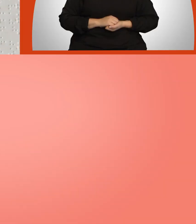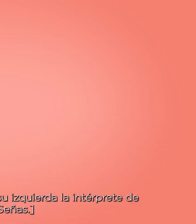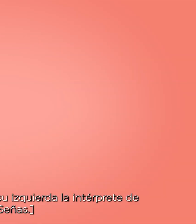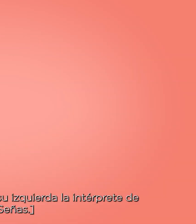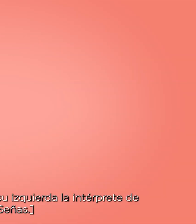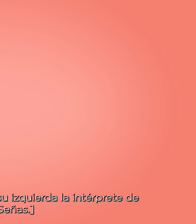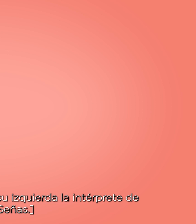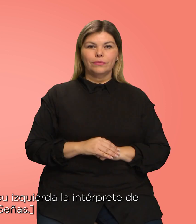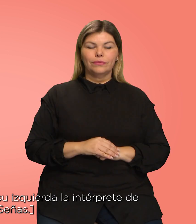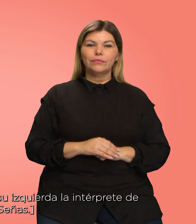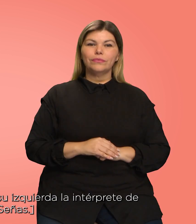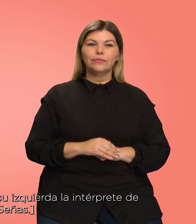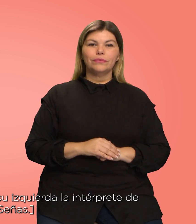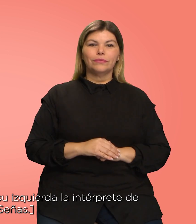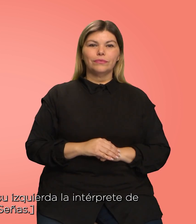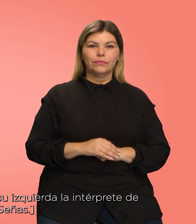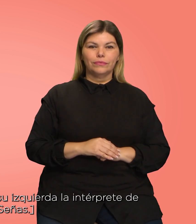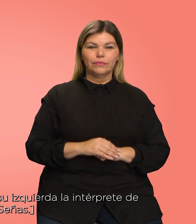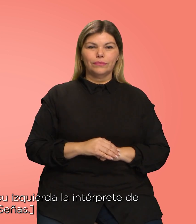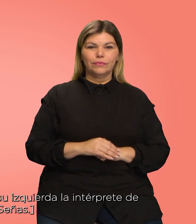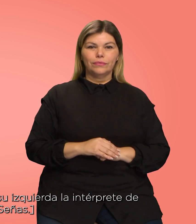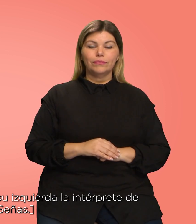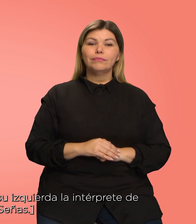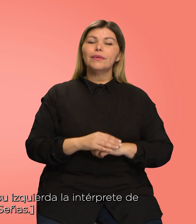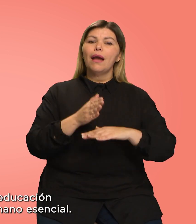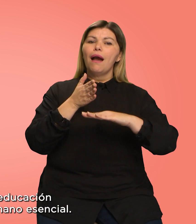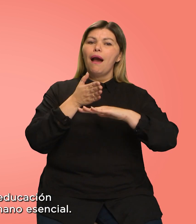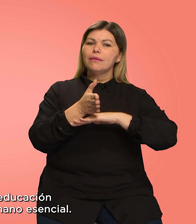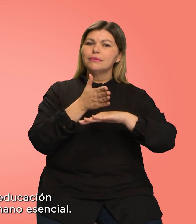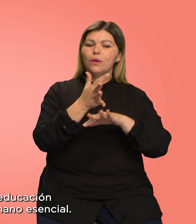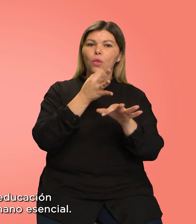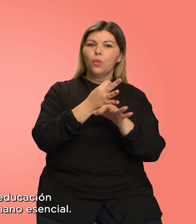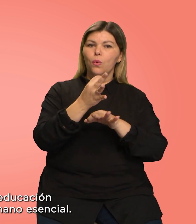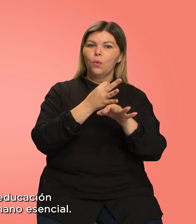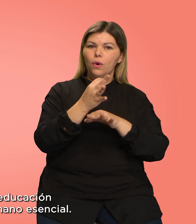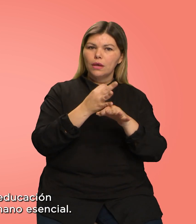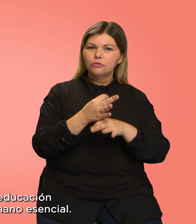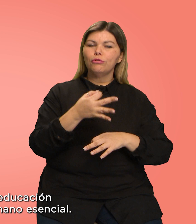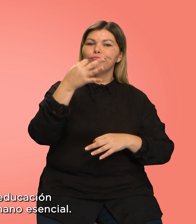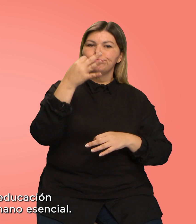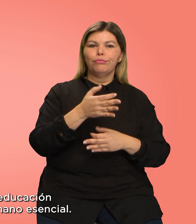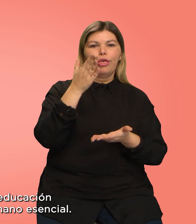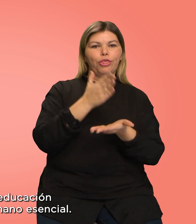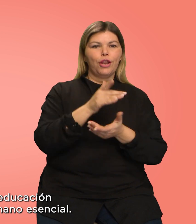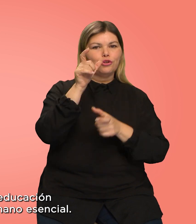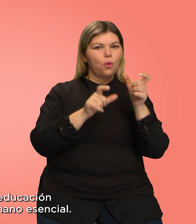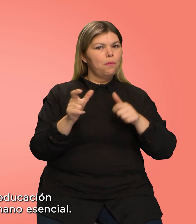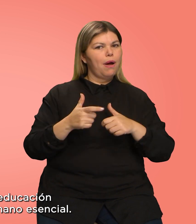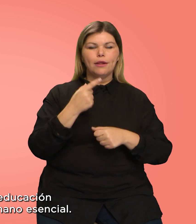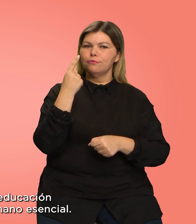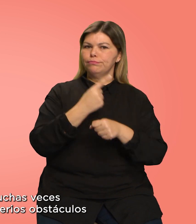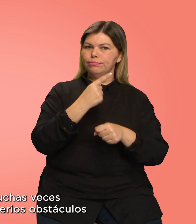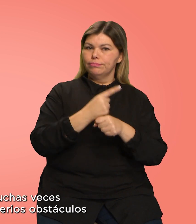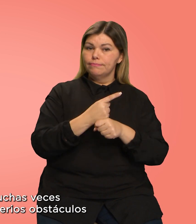La periodista está sentada y a su izquierda el intérprete de lenguas de señas. El acceso a la educación es un derecho humano esencial.